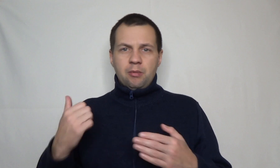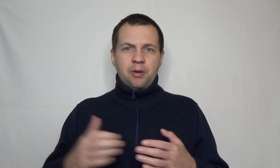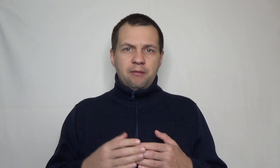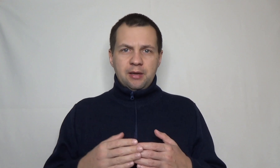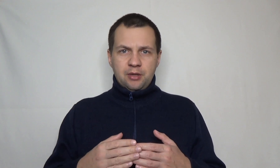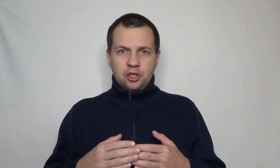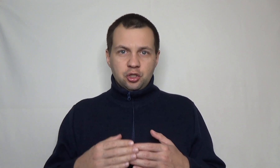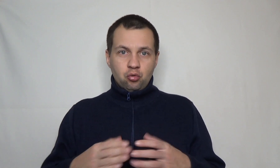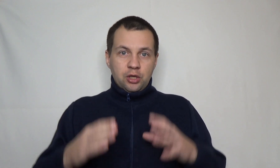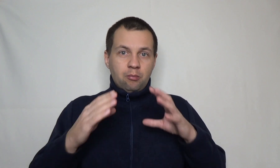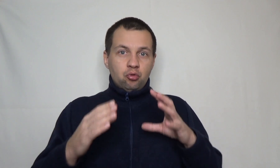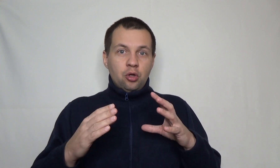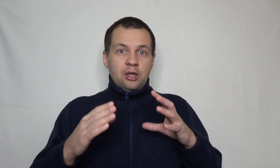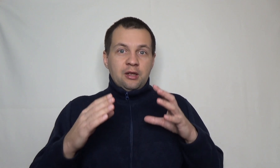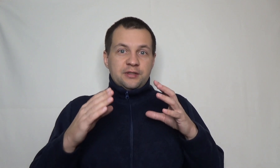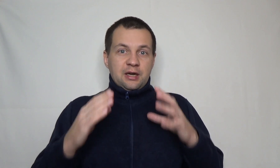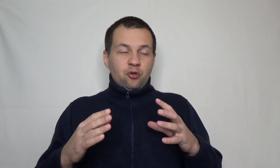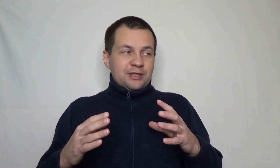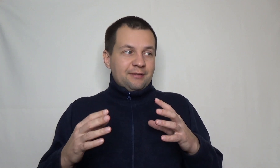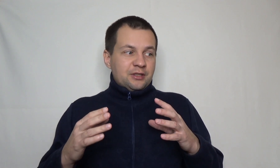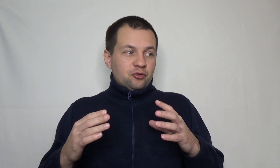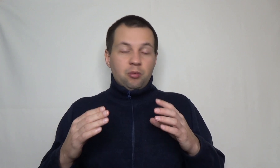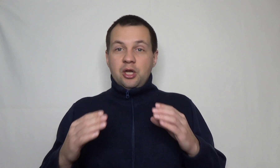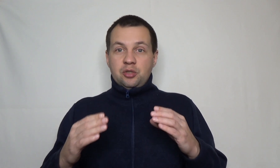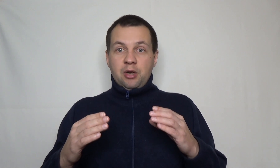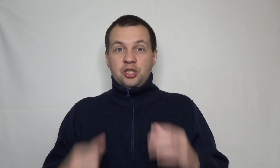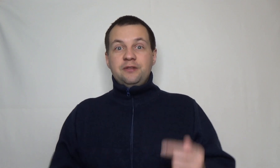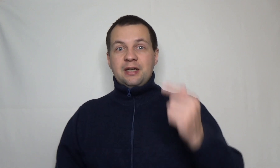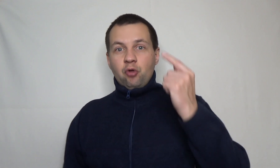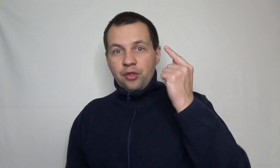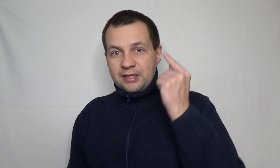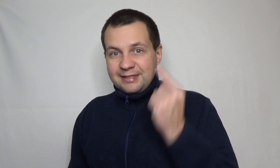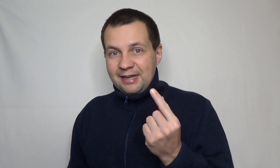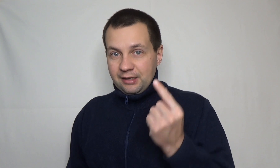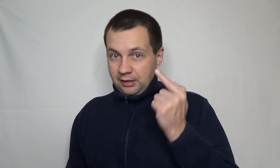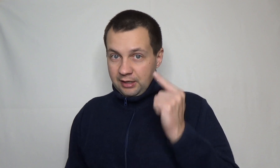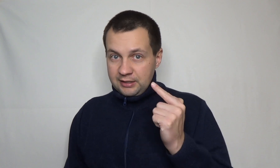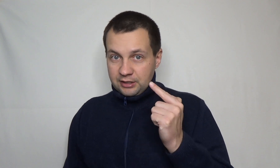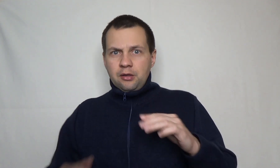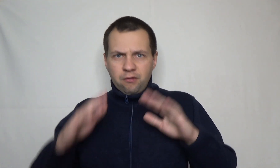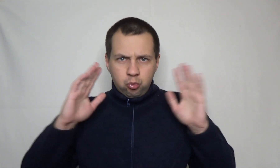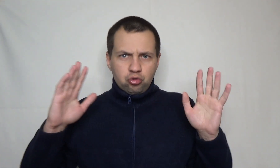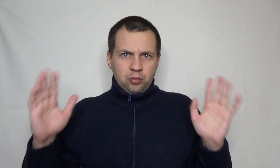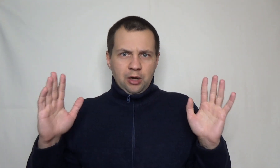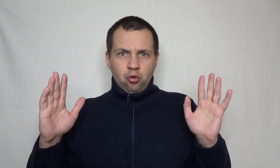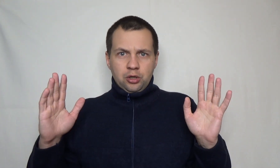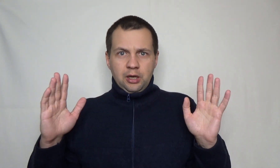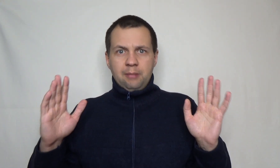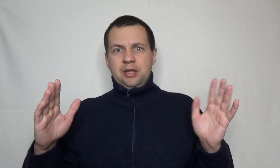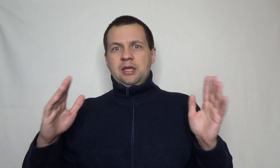мы поговорим дальше, то я буду все равно становиться все богаче и богаче. И все равно настанет кризис в будущем какой-то, а благодаря